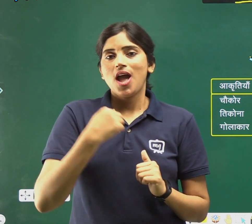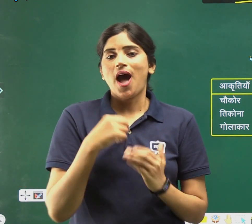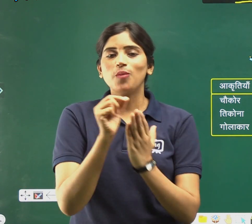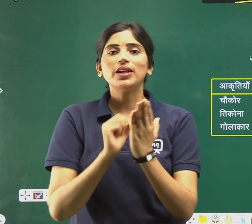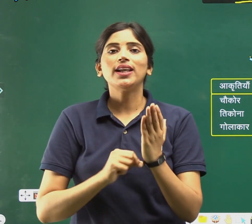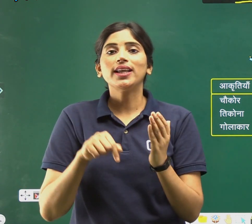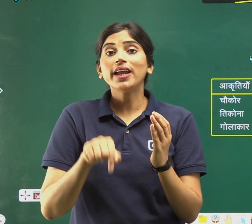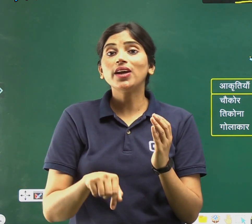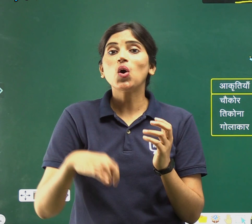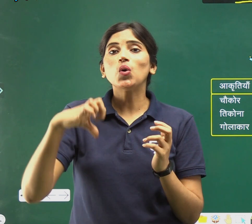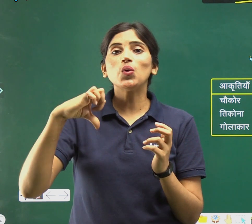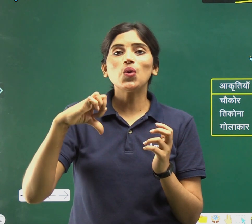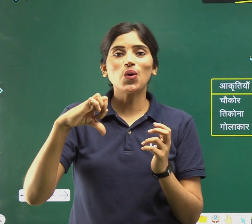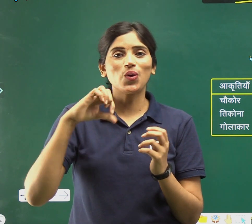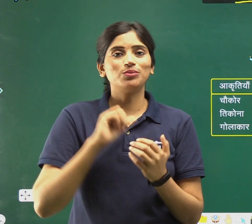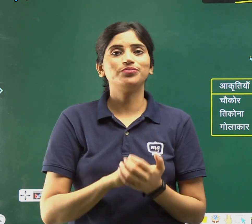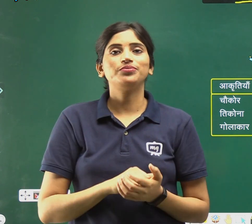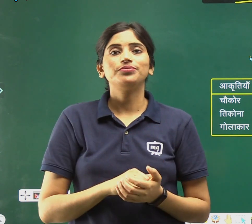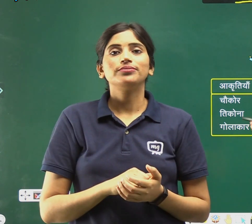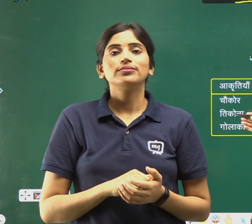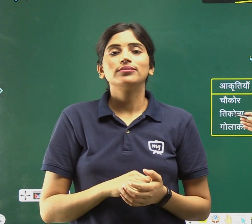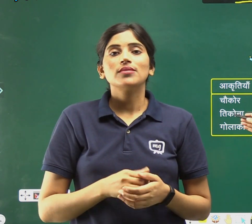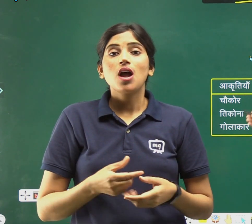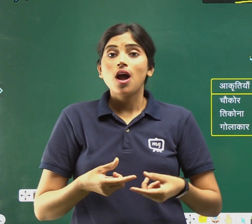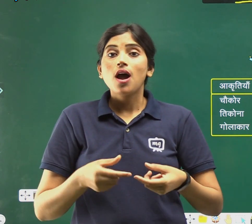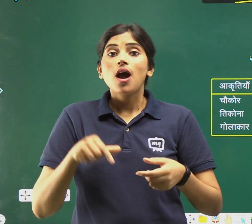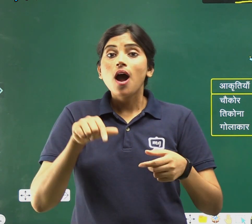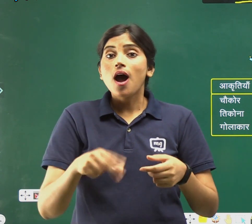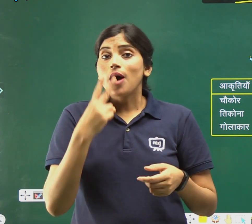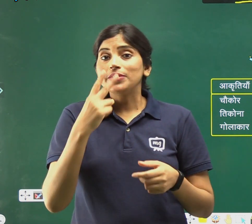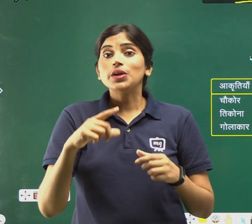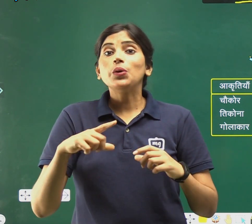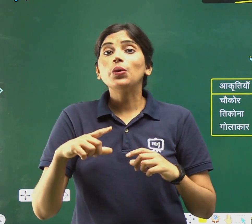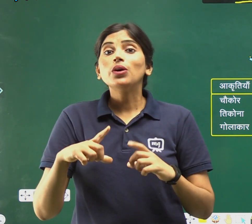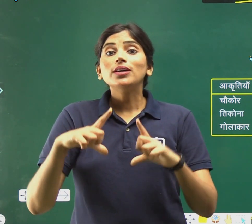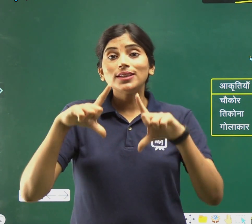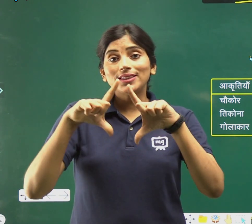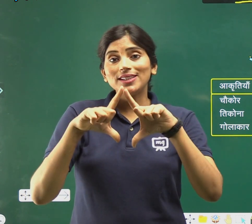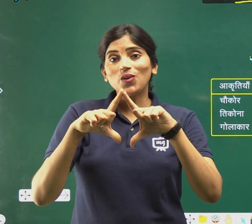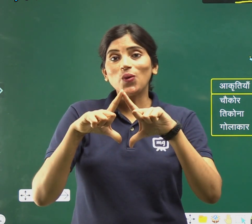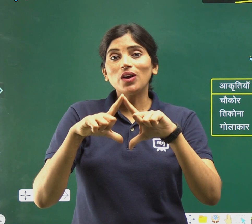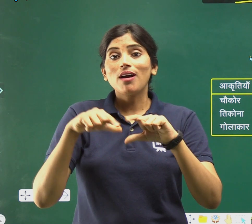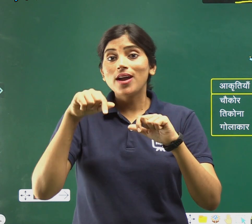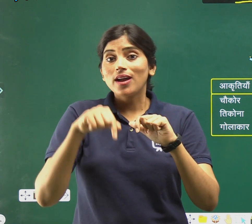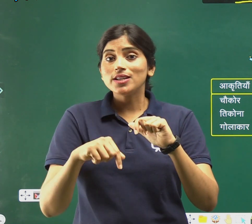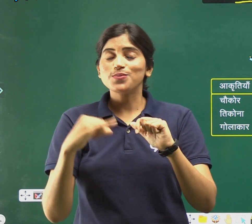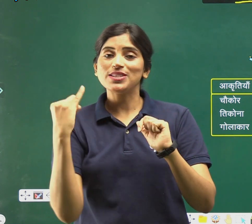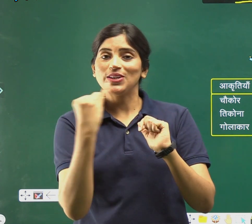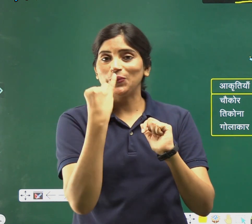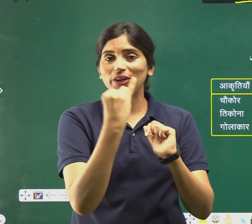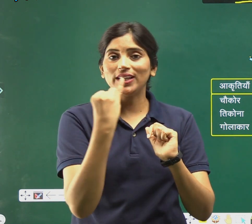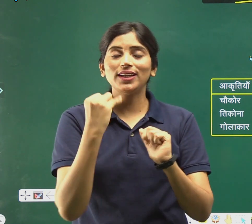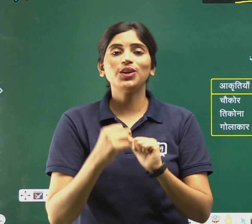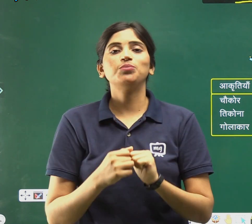यहाँ पे, नो, आप देखो तिकोना, इसमें से ढूंडेंगे,